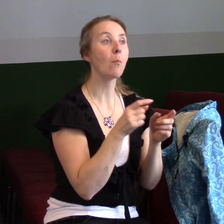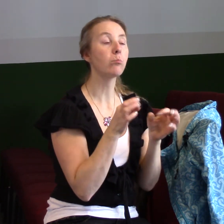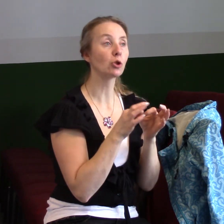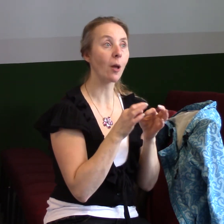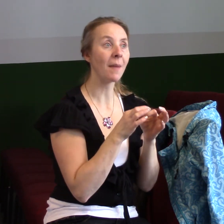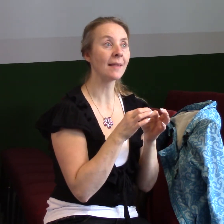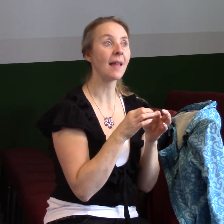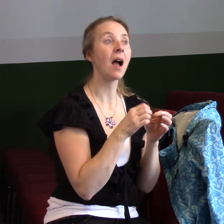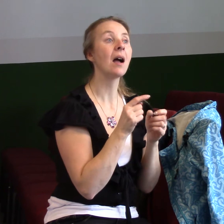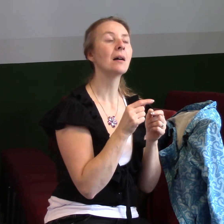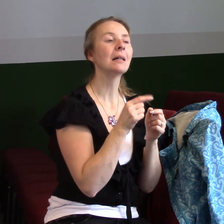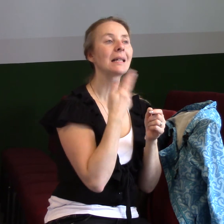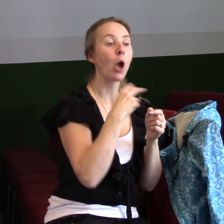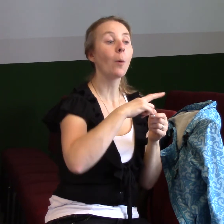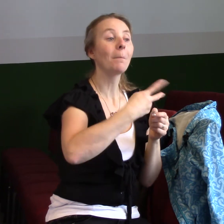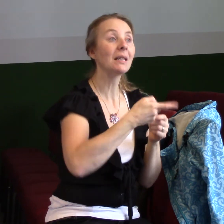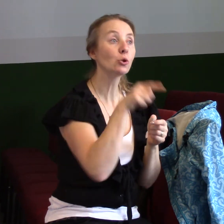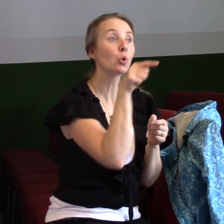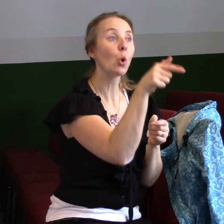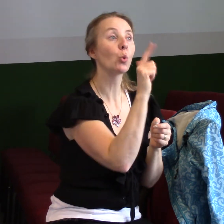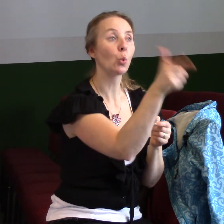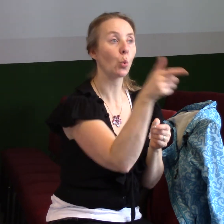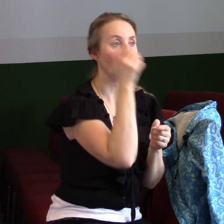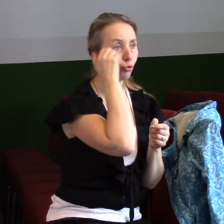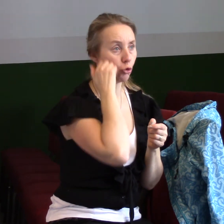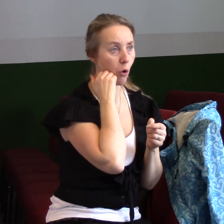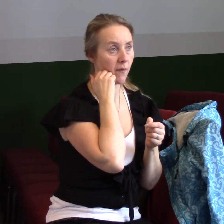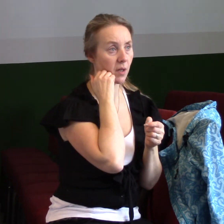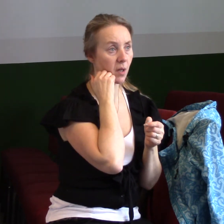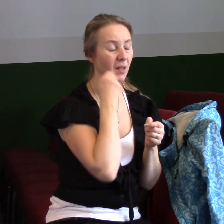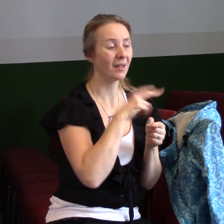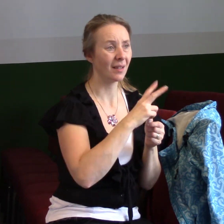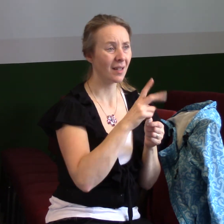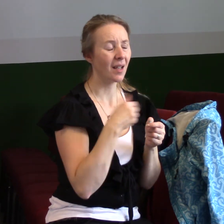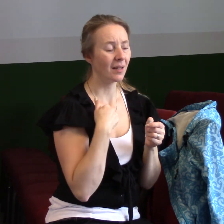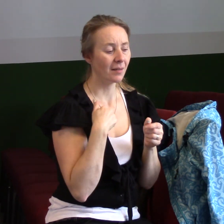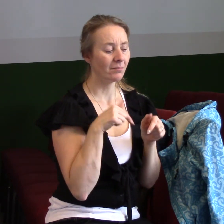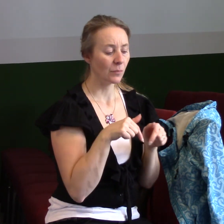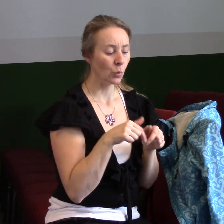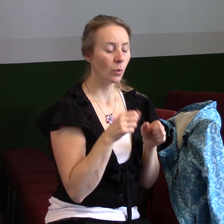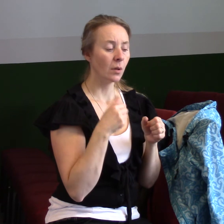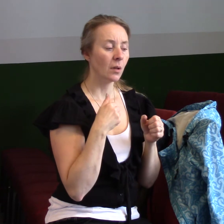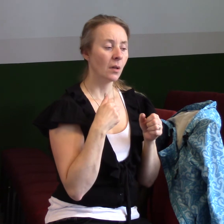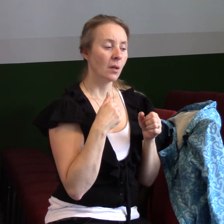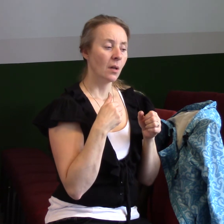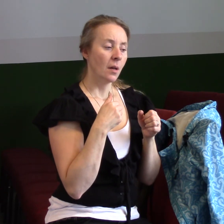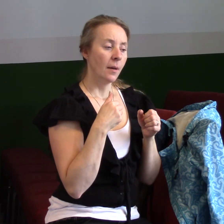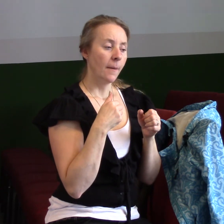samotně se dostaneme do budu, kdy nám není, jakoby nedokážeme to vítězství se ho chytit,